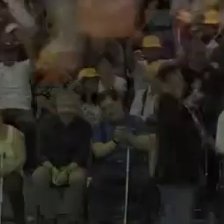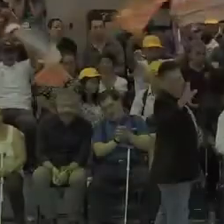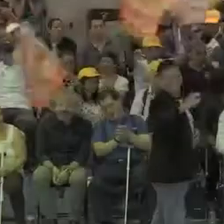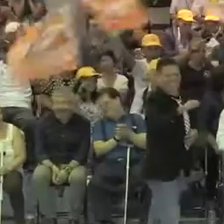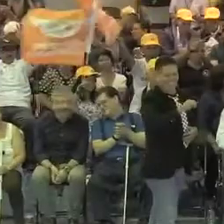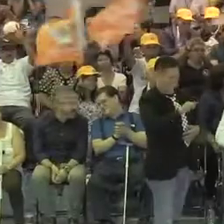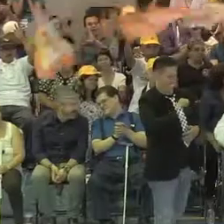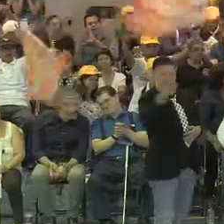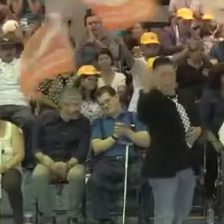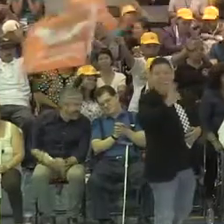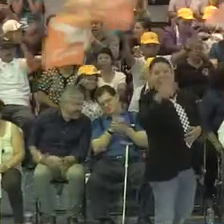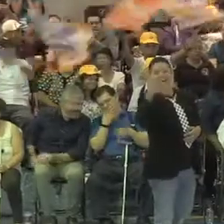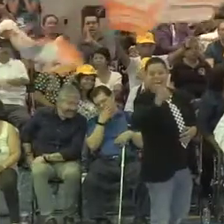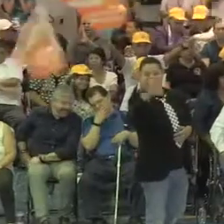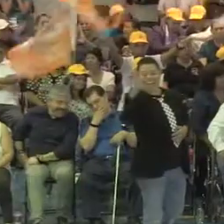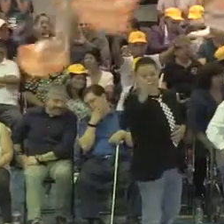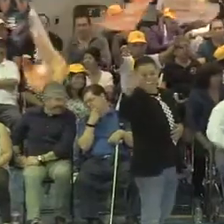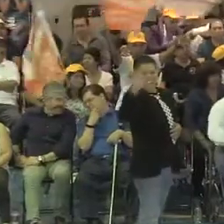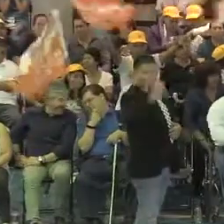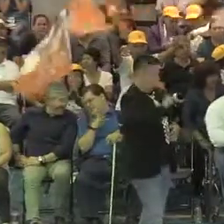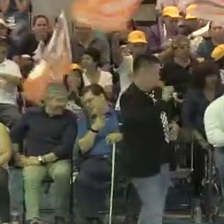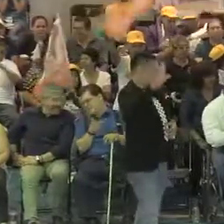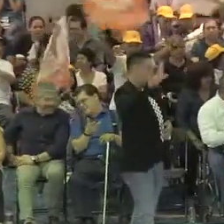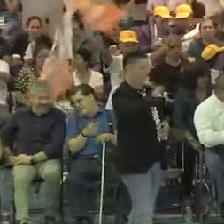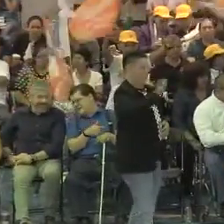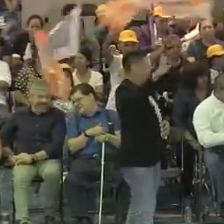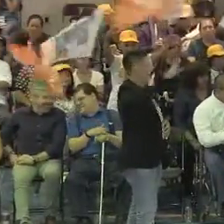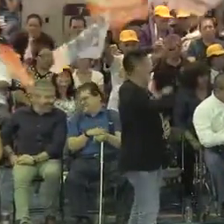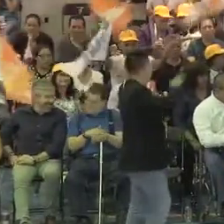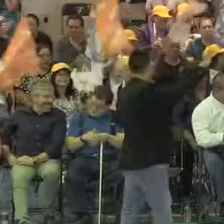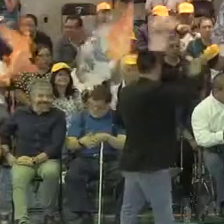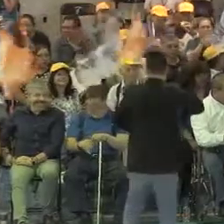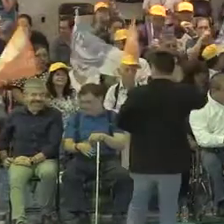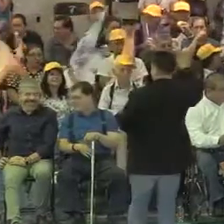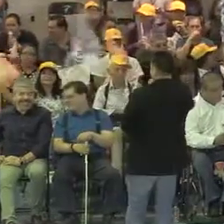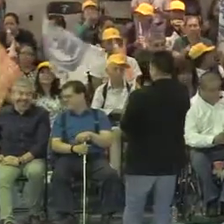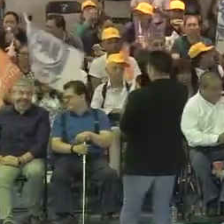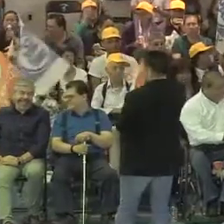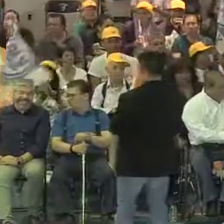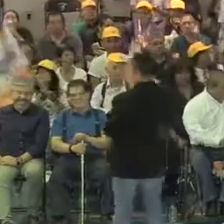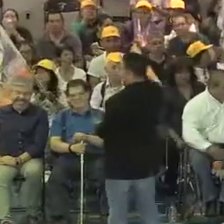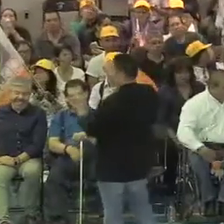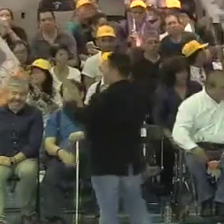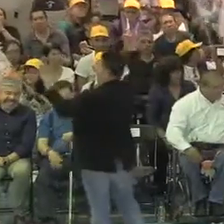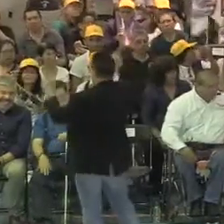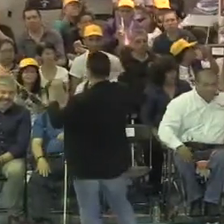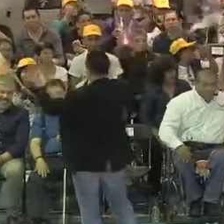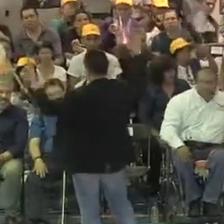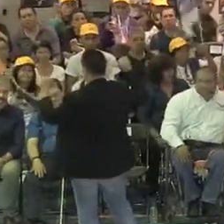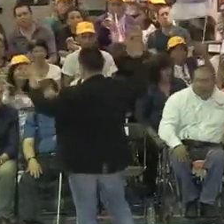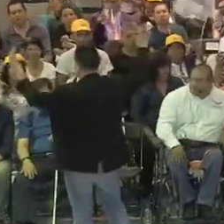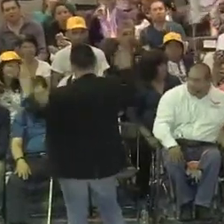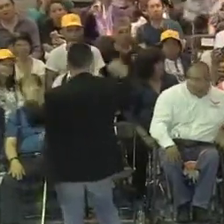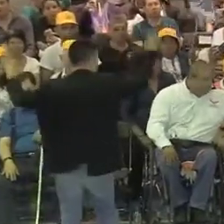Muchas gracias, muchas gracias a todas, a todos ustedes, de verdad, de corazón, les doy las